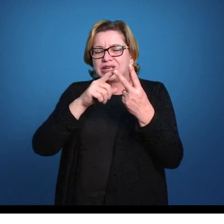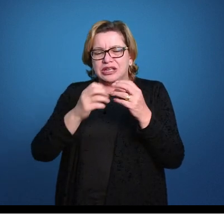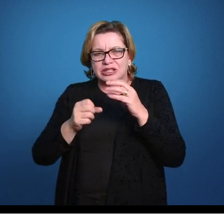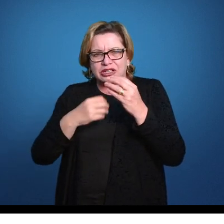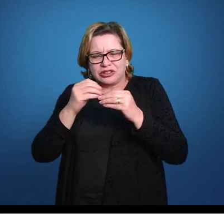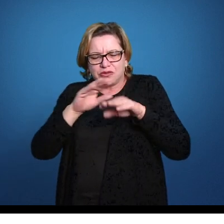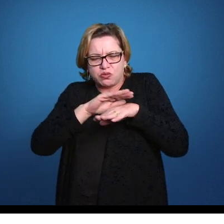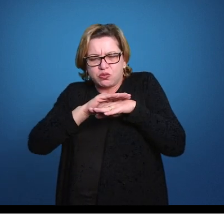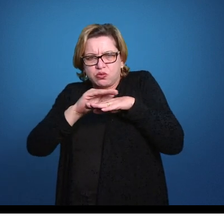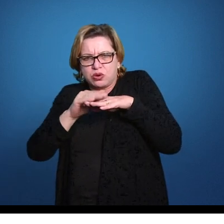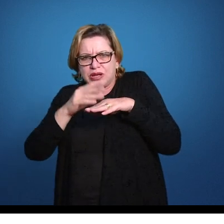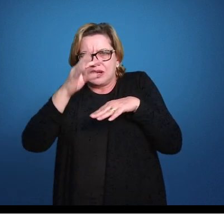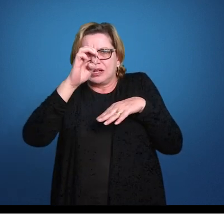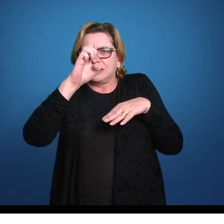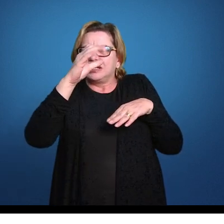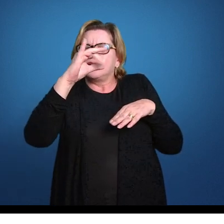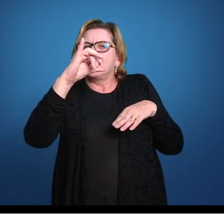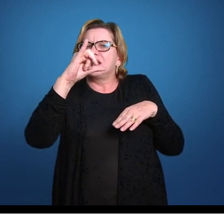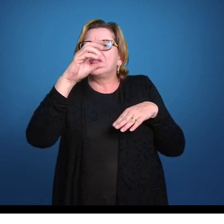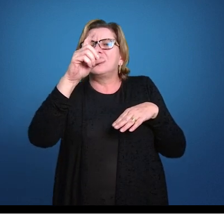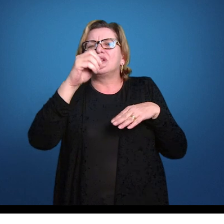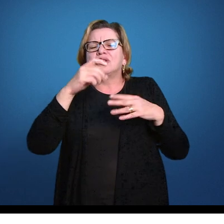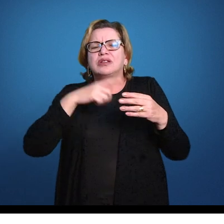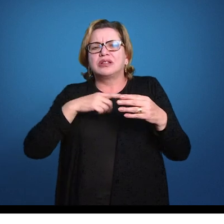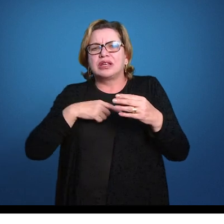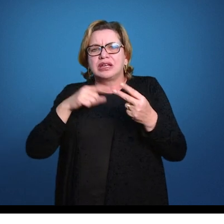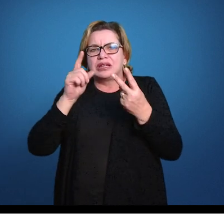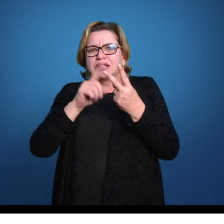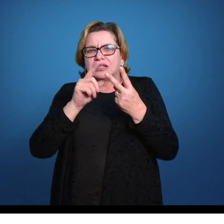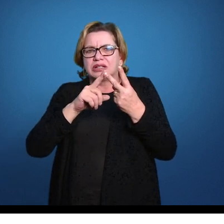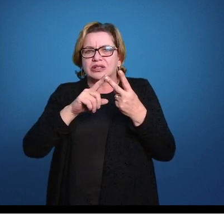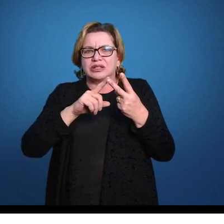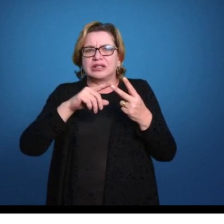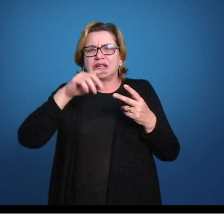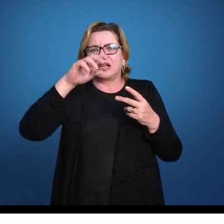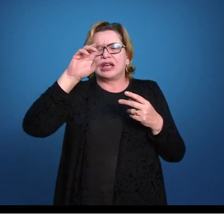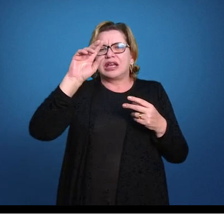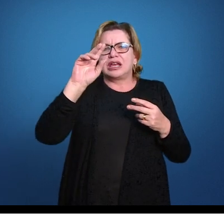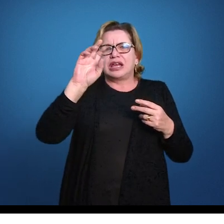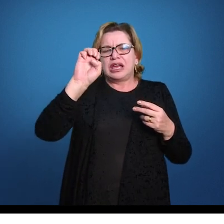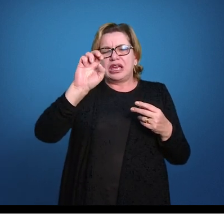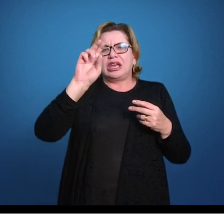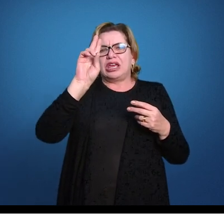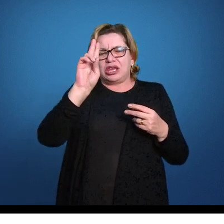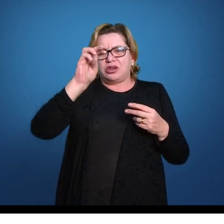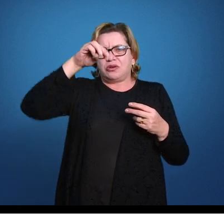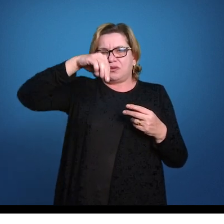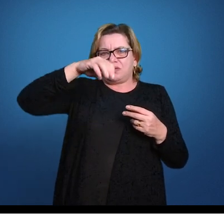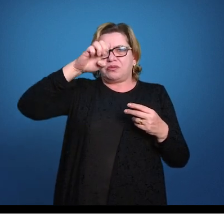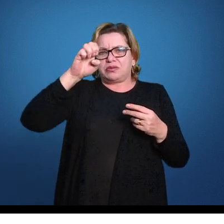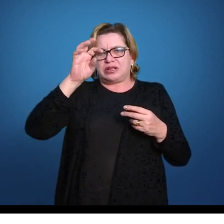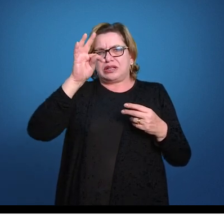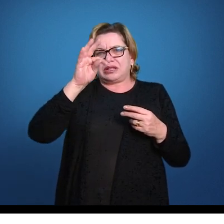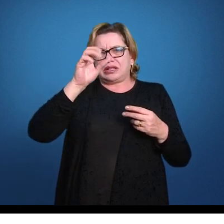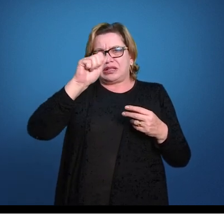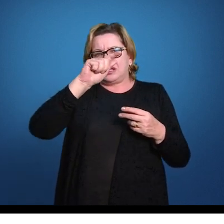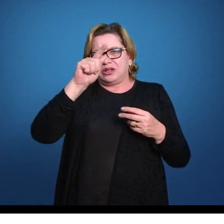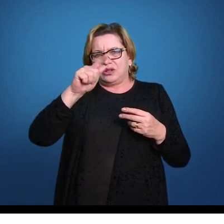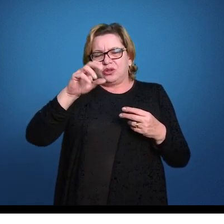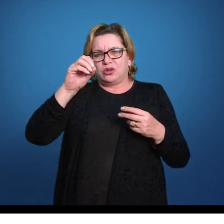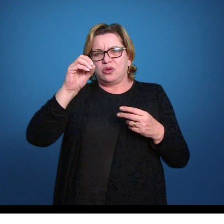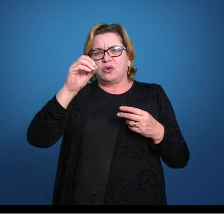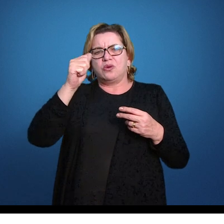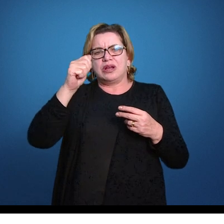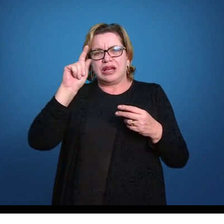formam tecidos, tem camadas germinativas, a gente chama eles de eumetazoa ou os animais verdadeiros, então eles são